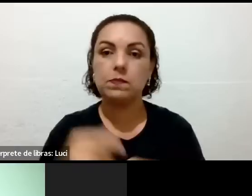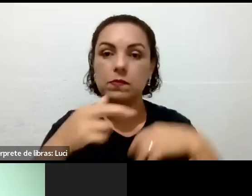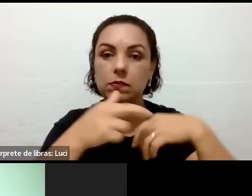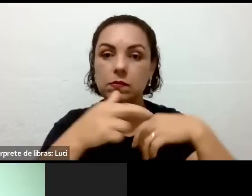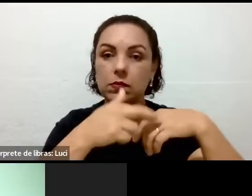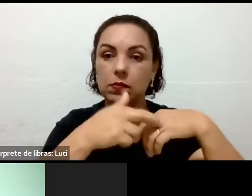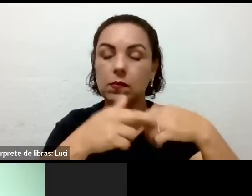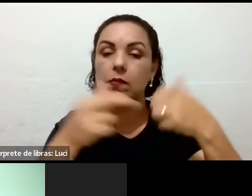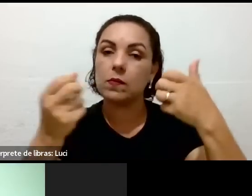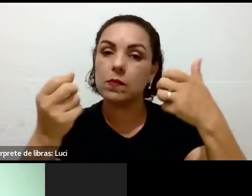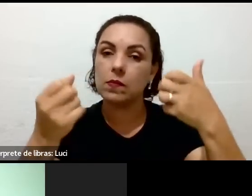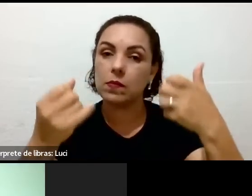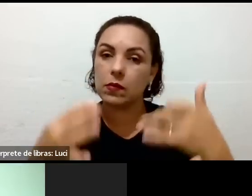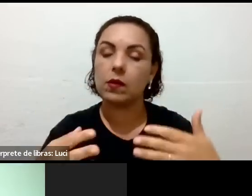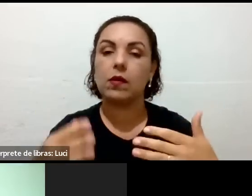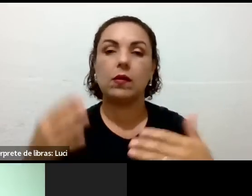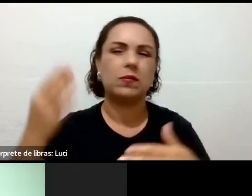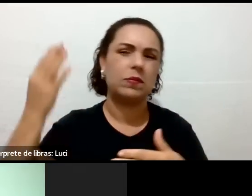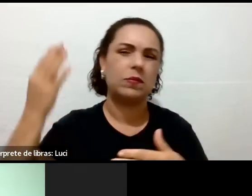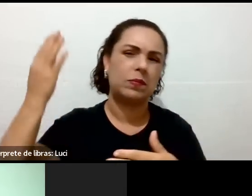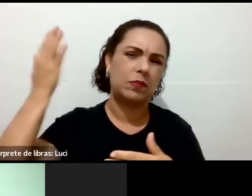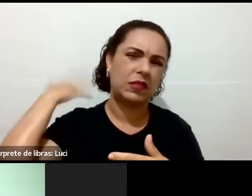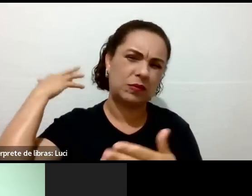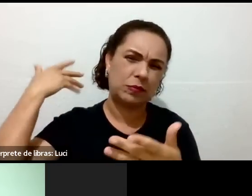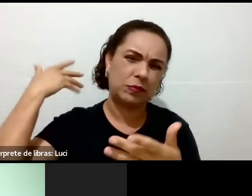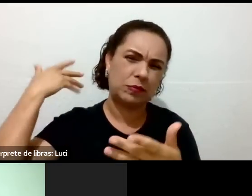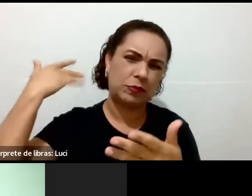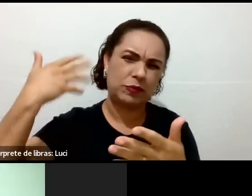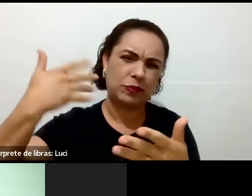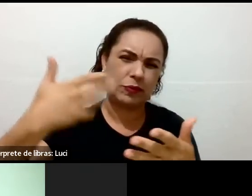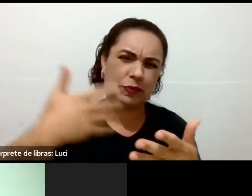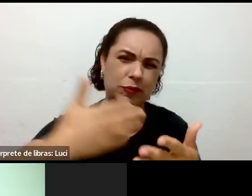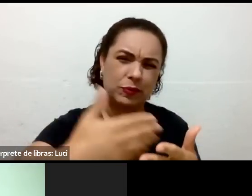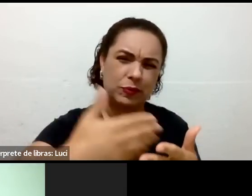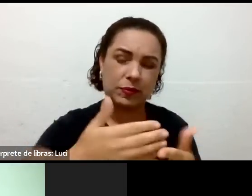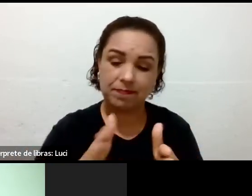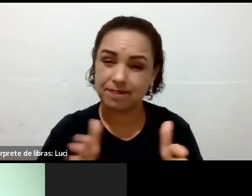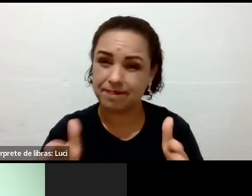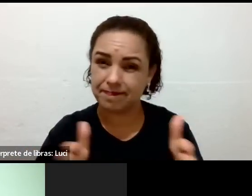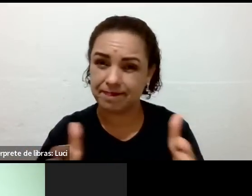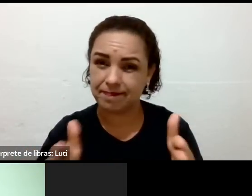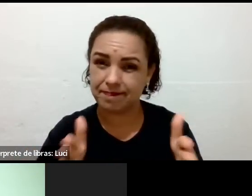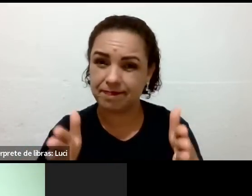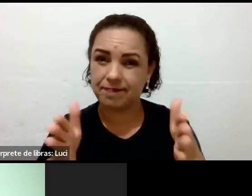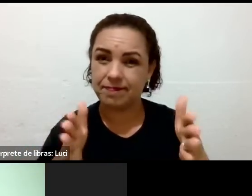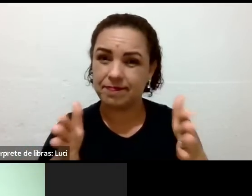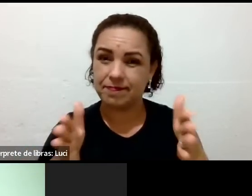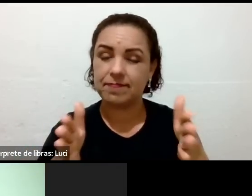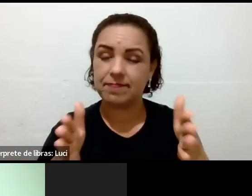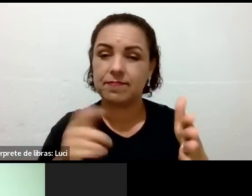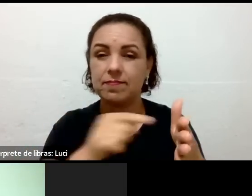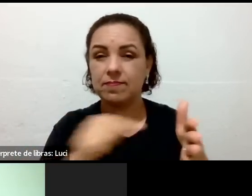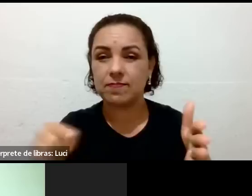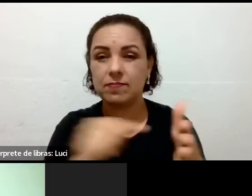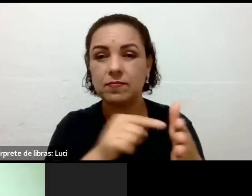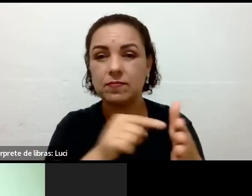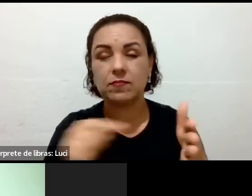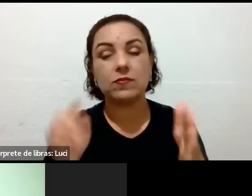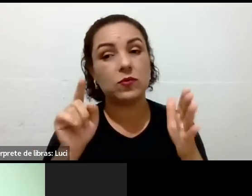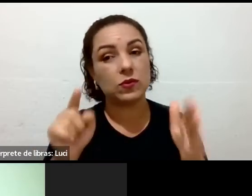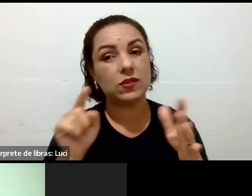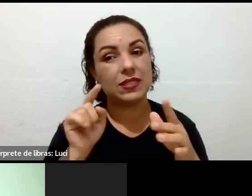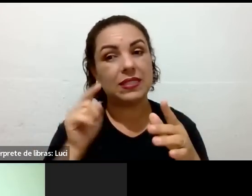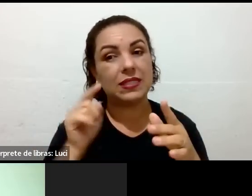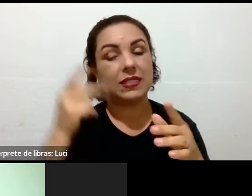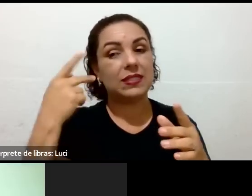terapia que você tá... Qualquer... Você pode somar tudo. Tudo que você fez até hoje, você cuidou só de 30% do